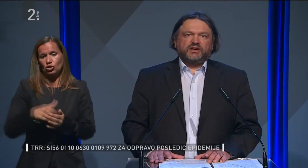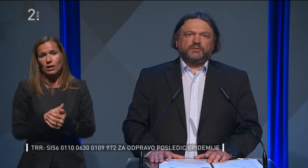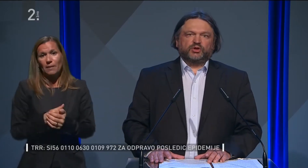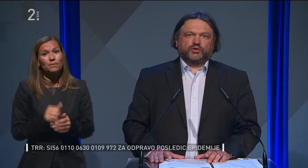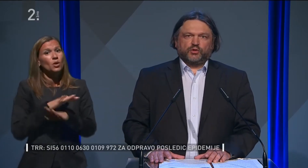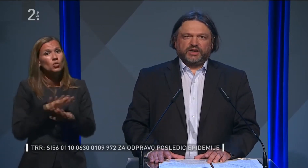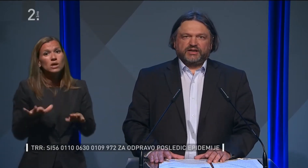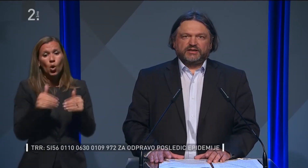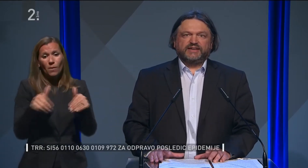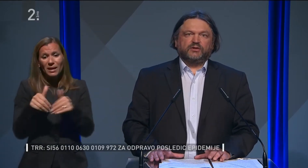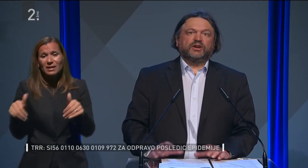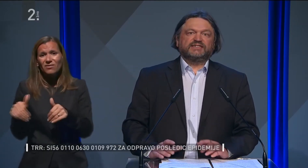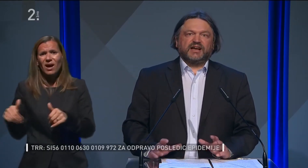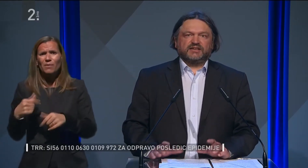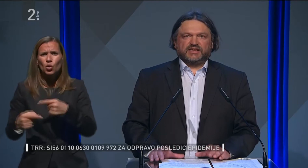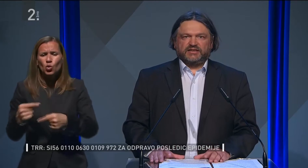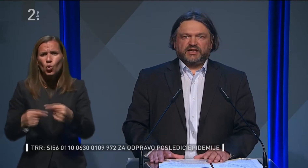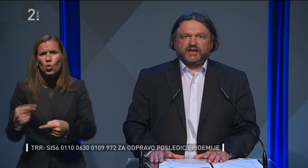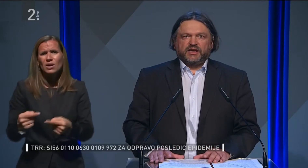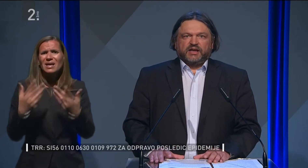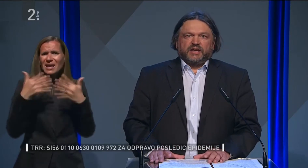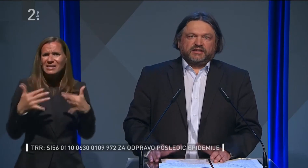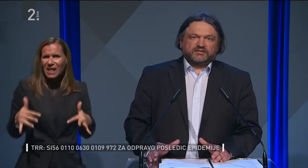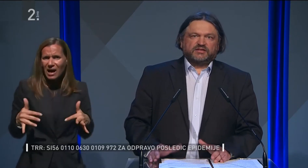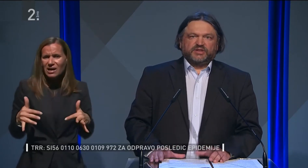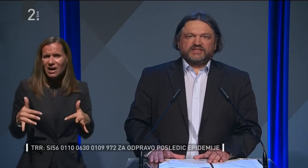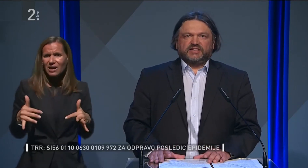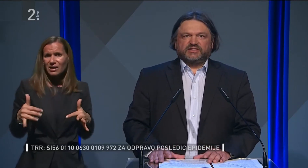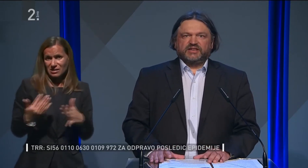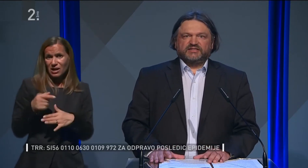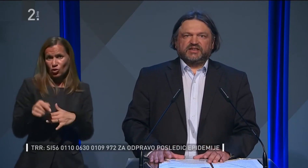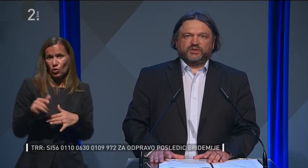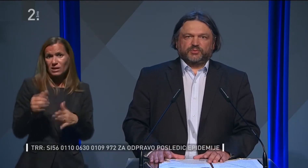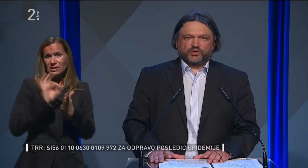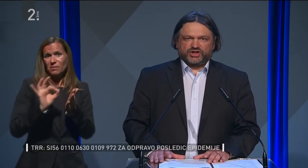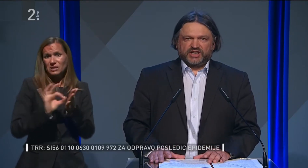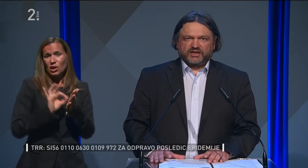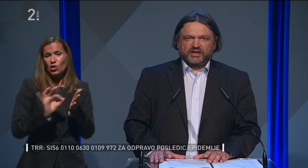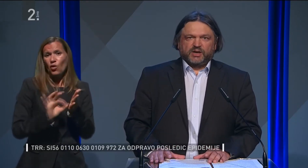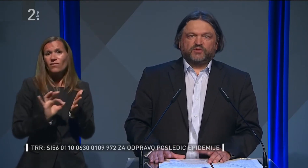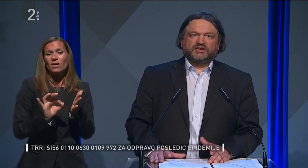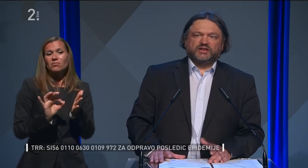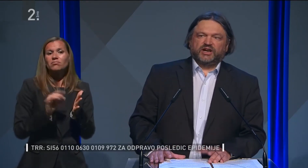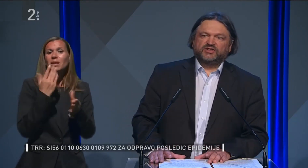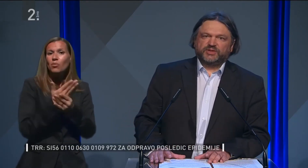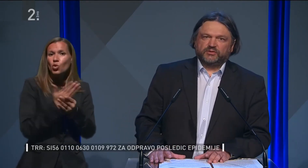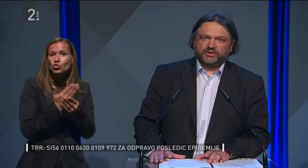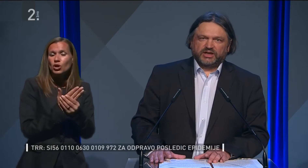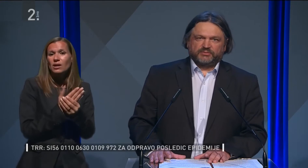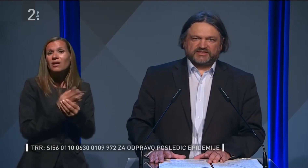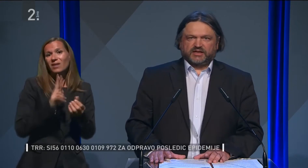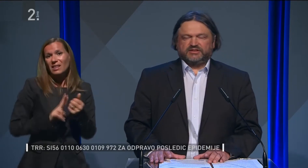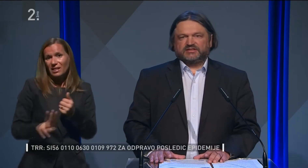omejitvah in protokoljih ter o razlagah za nje, ki so zapisane v higijenskih priporočilih, bo v nadaljevanju